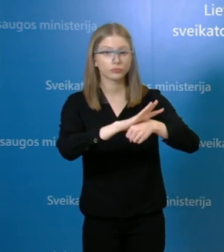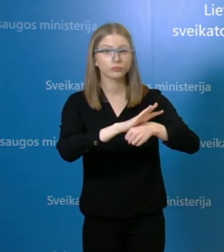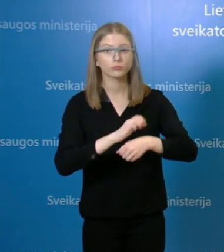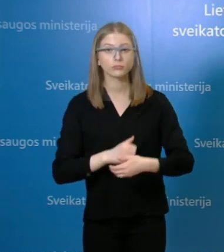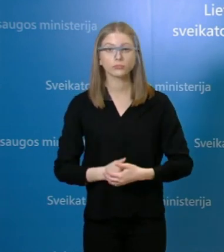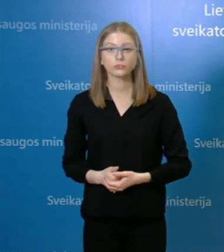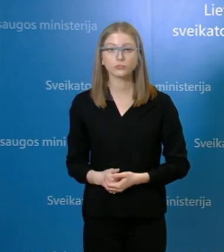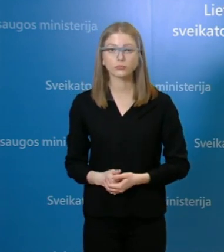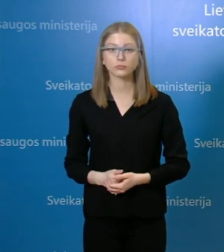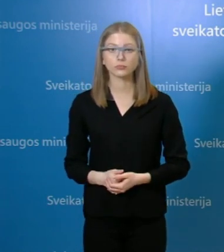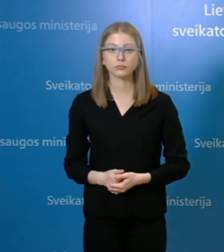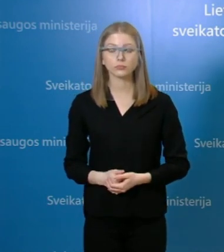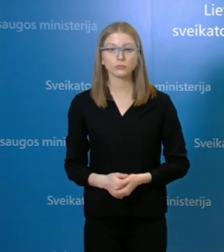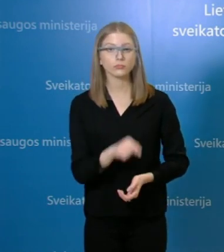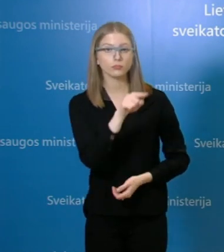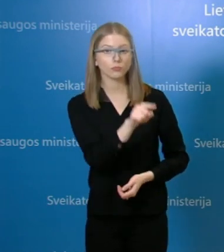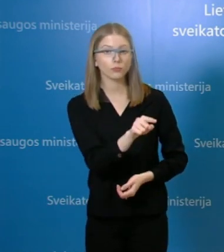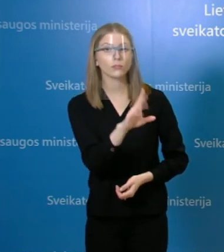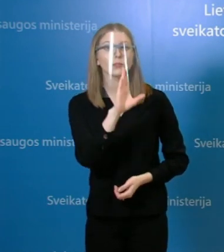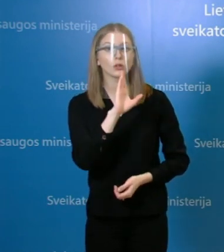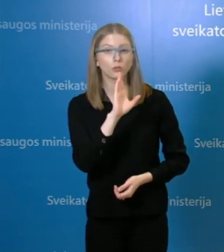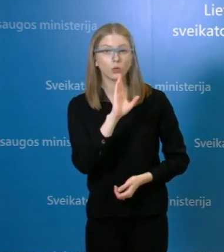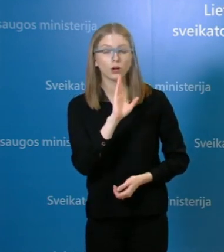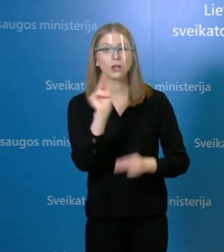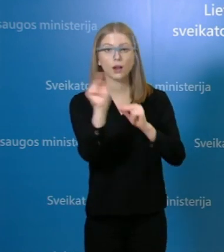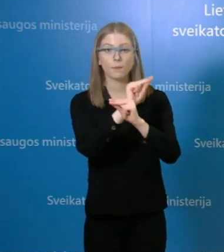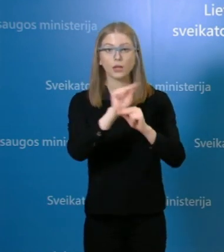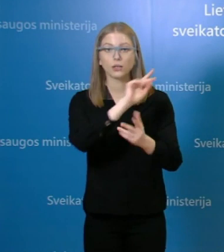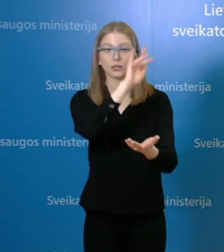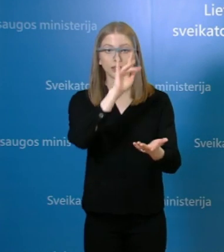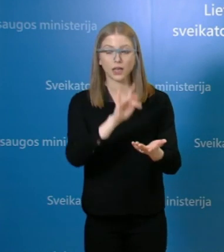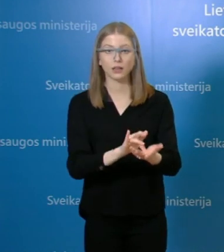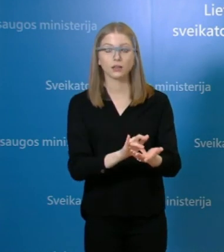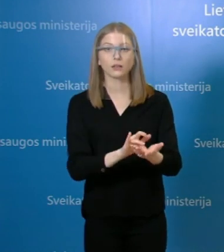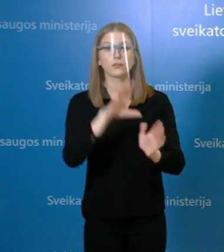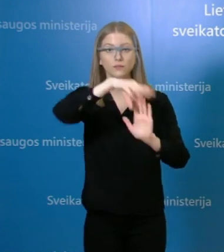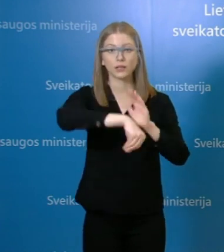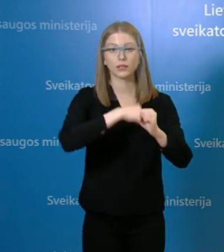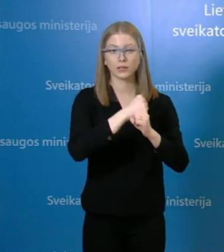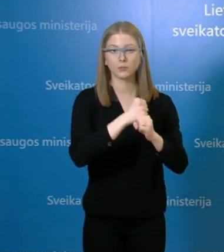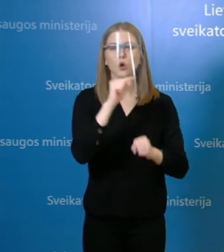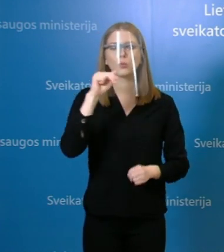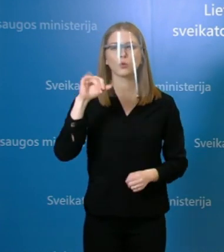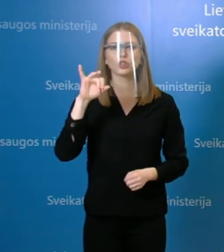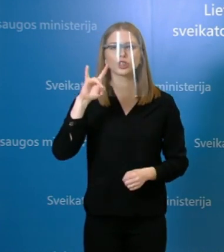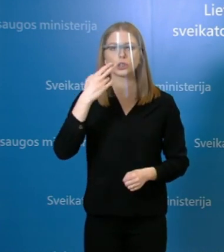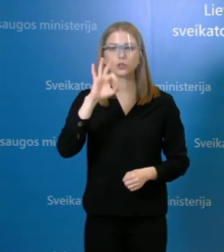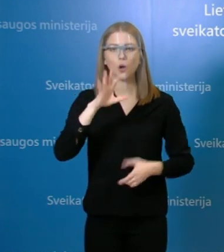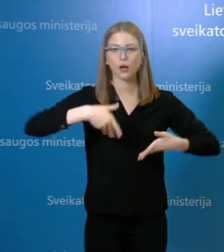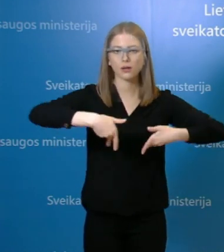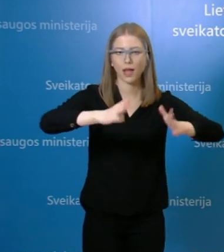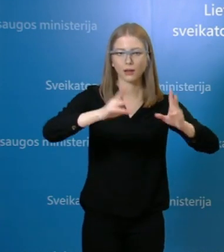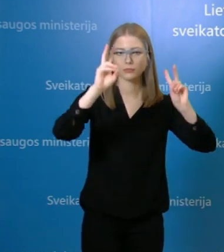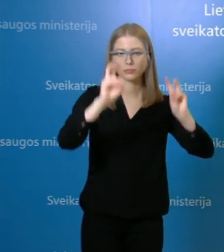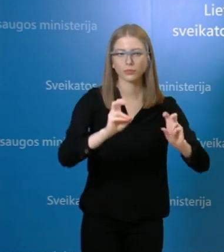Ir šis asmo dirbo rehabilitacijos centre pušino kelios. Taigi būtent su šiuo rehabilitacijos centru tiek